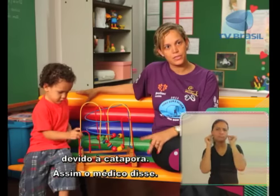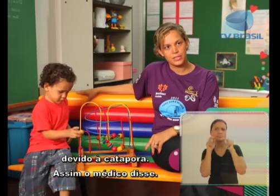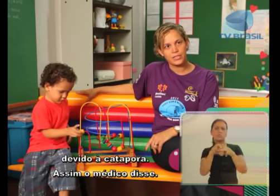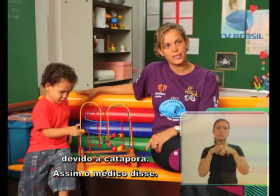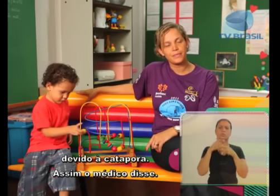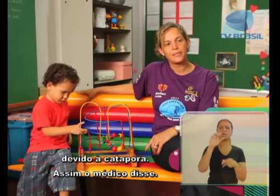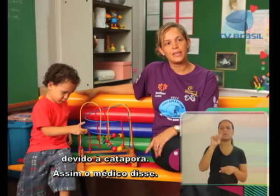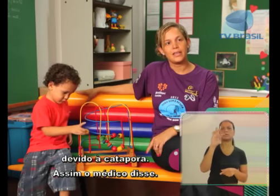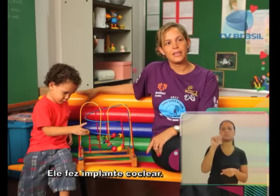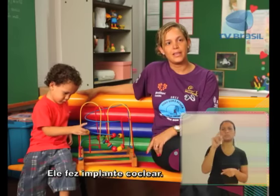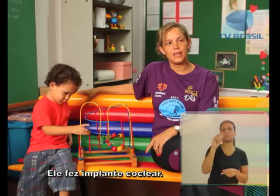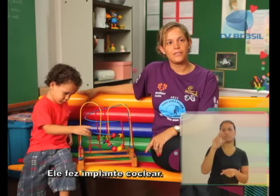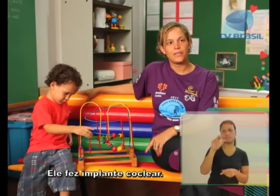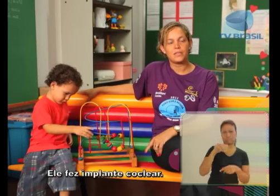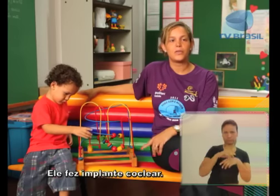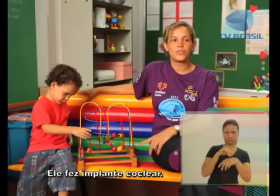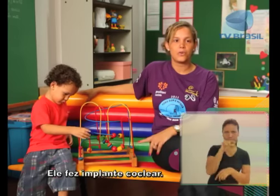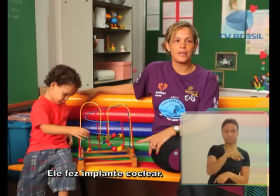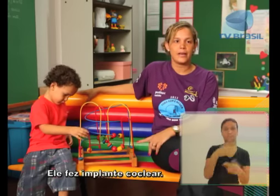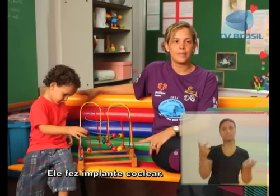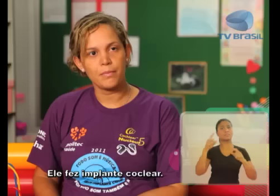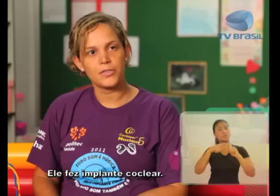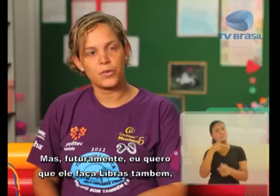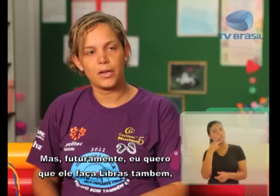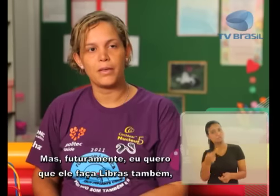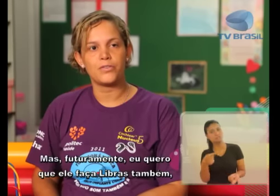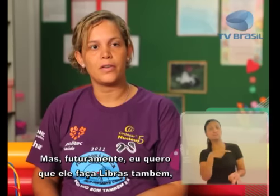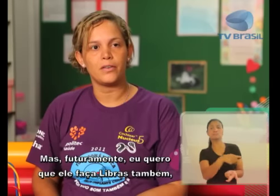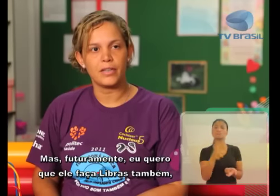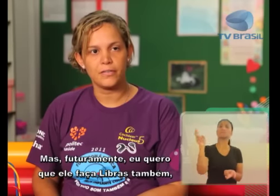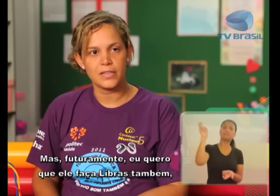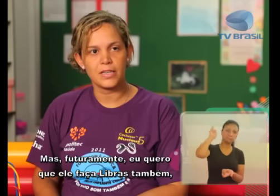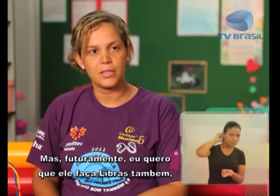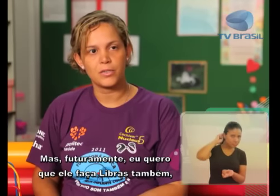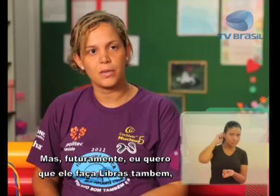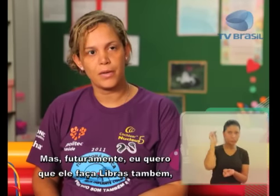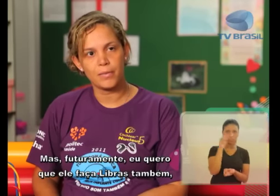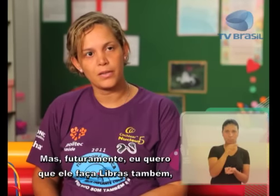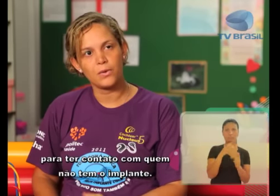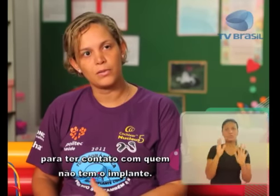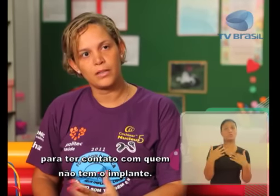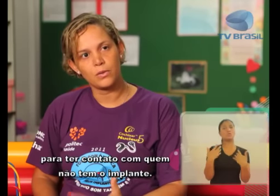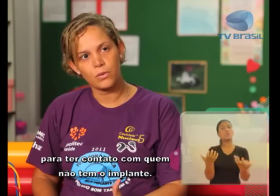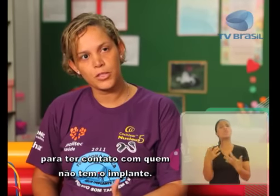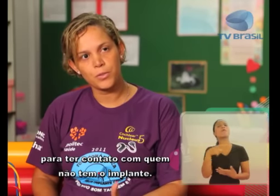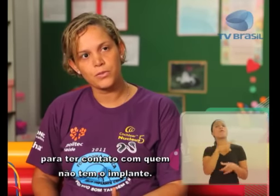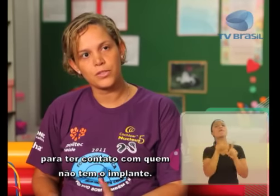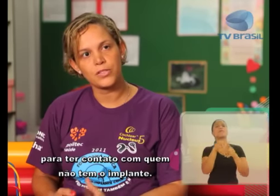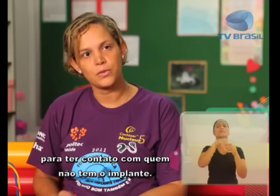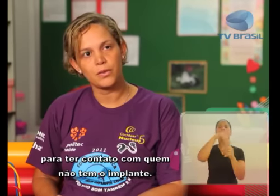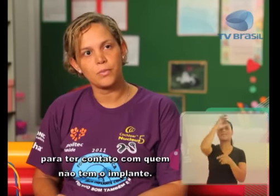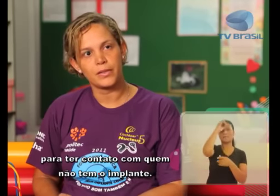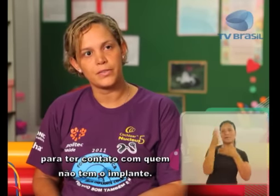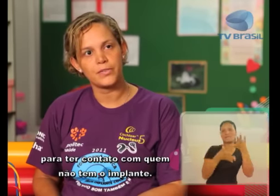disse, né? E ele fez implante coclear. Mas, futuramente, eu quero que ele faça alívio também para ter contato com outras pessoas que não têm implante.